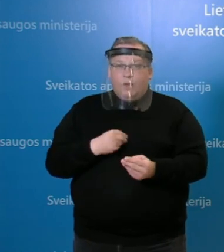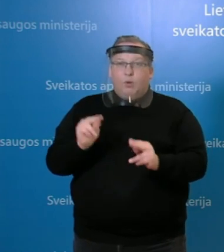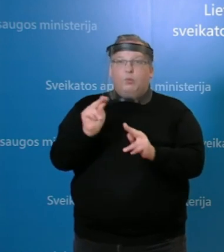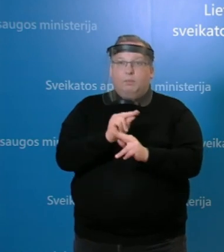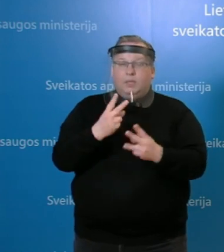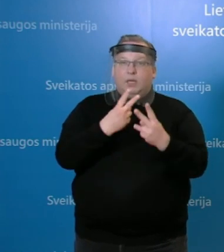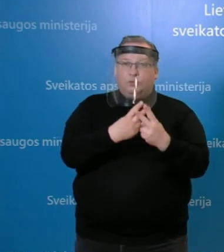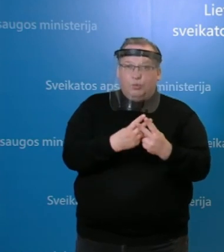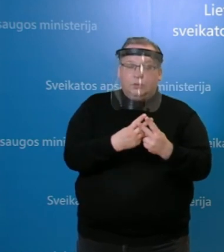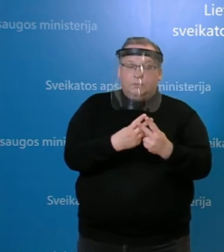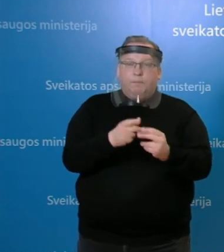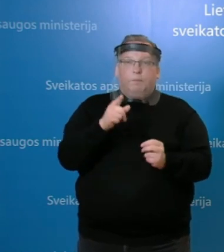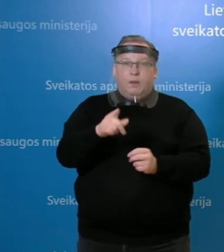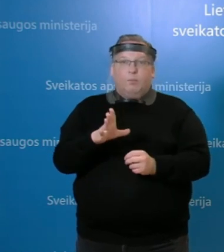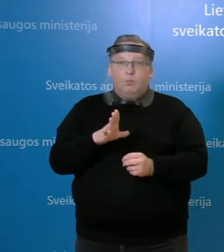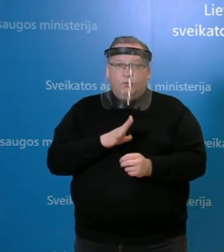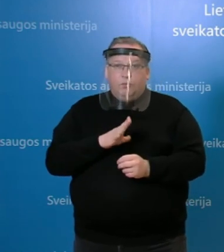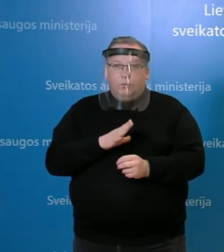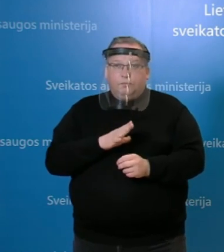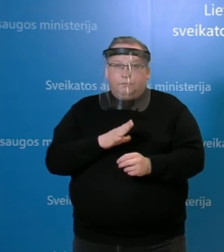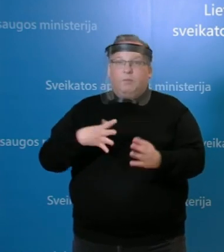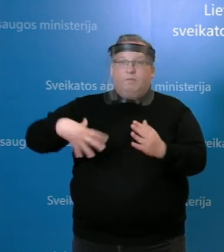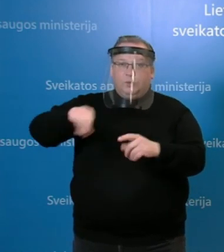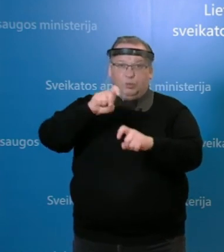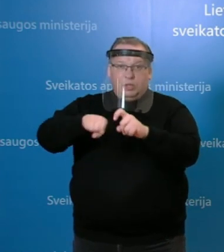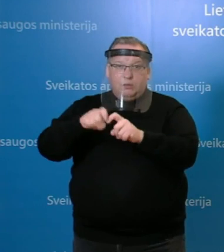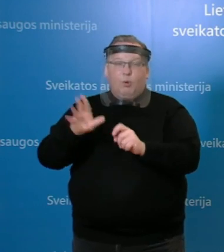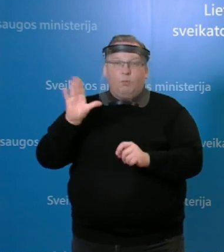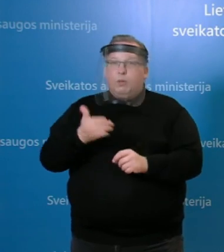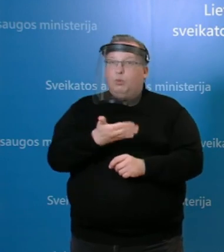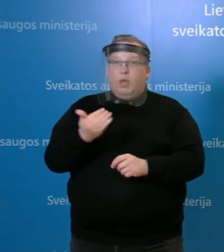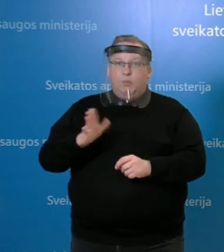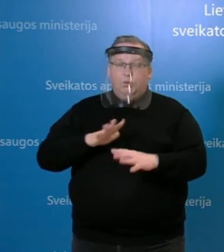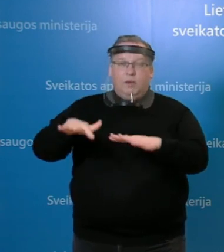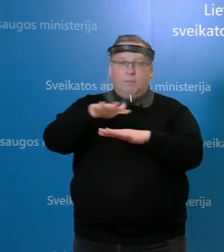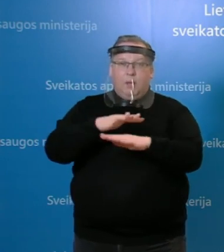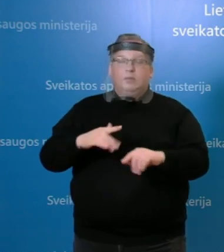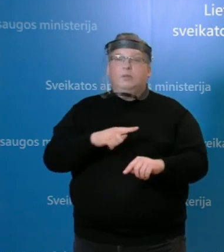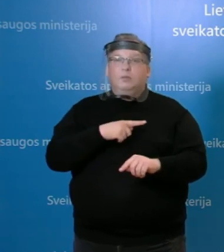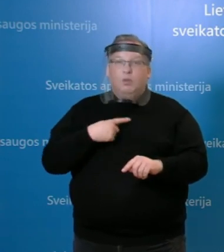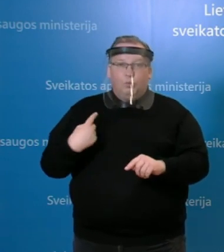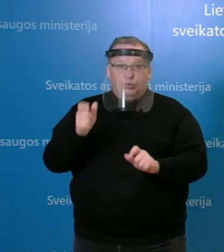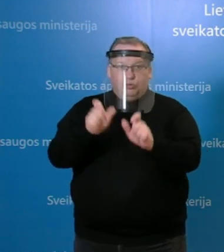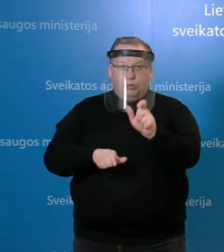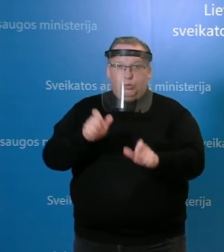namuose atvejs buvo tikrai profilaktinių tyrimo metu, bet jų nebūna taip masiškai didelis skaičius.